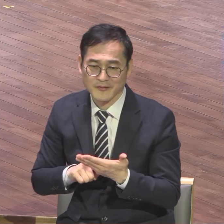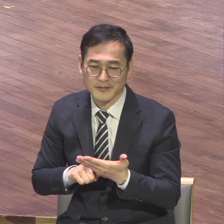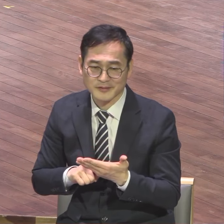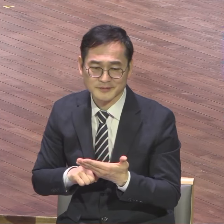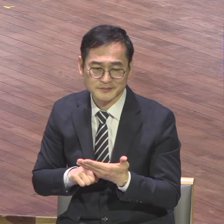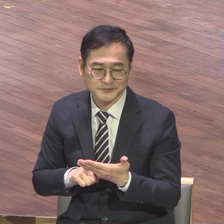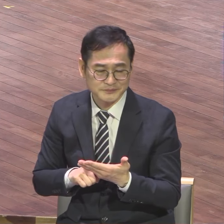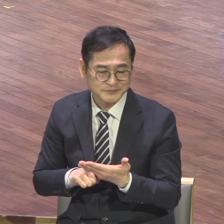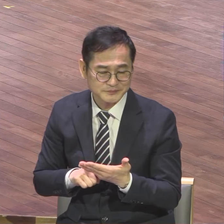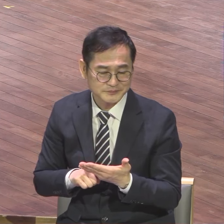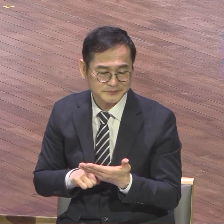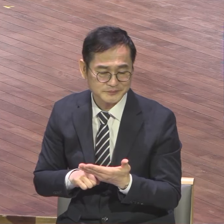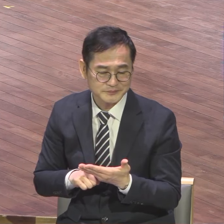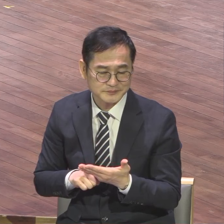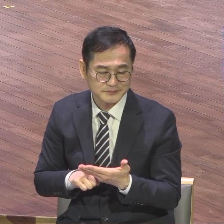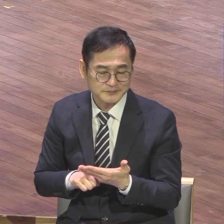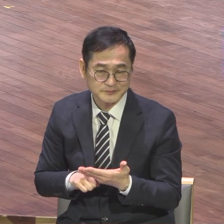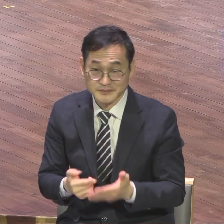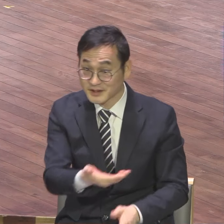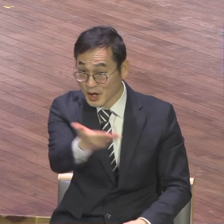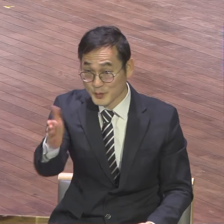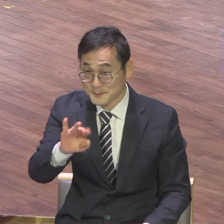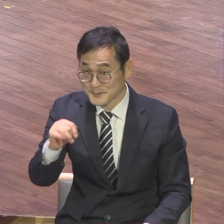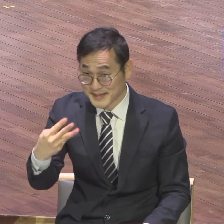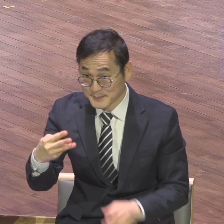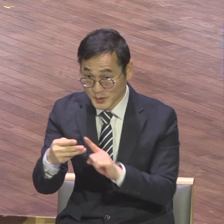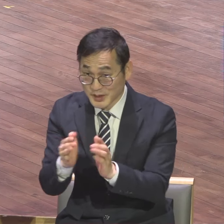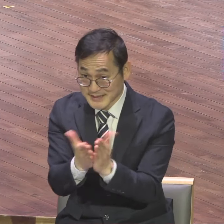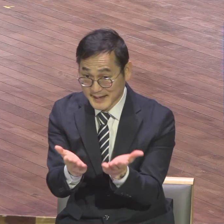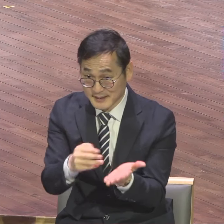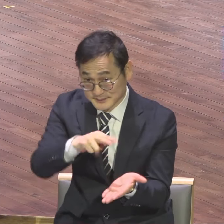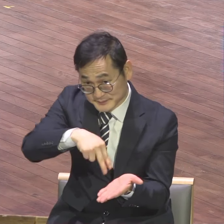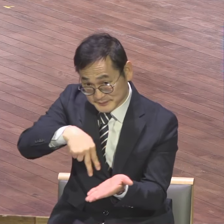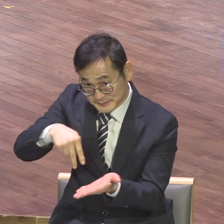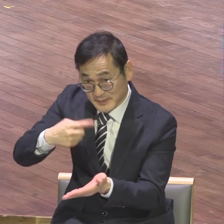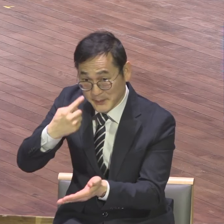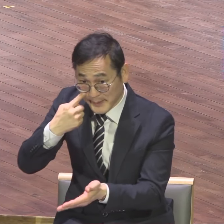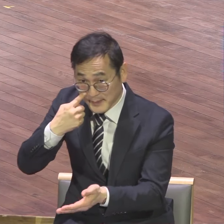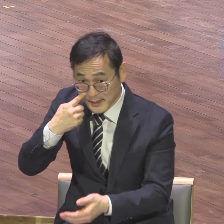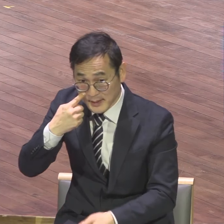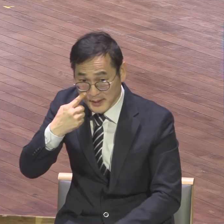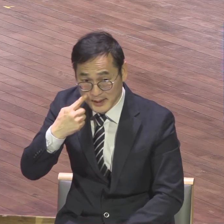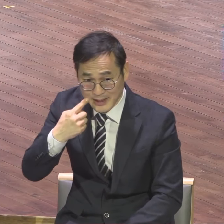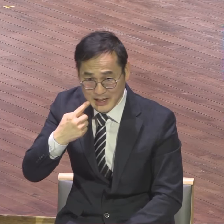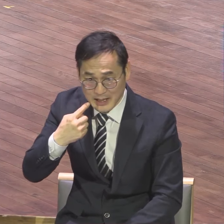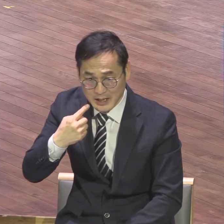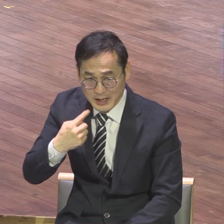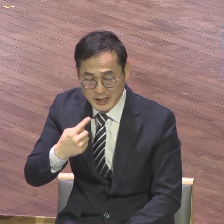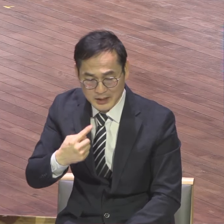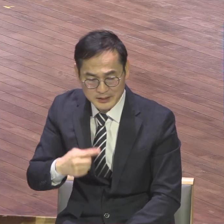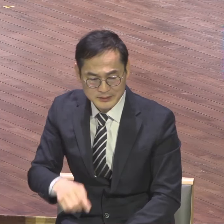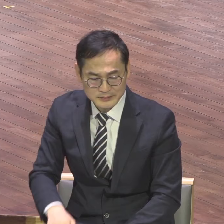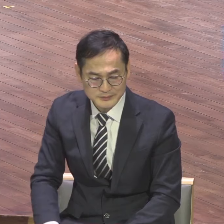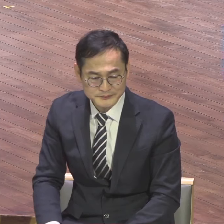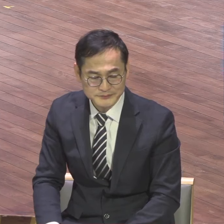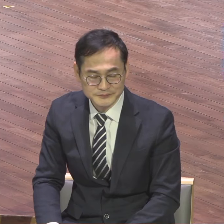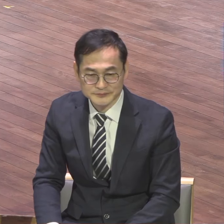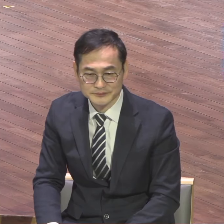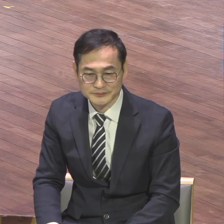다시 빌리포스를 강의한 걸 다시 읽으시기 바랍니다 읽으면서 전도회 모임 온다 그 다음에 기관 모임